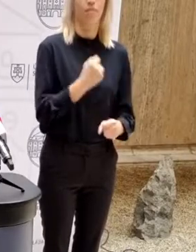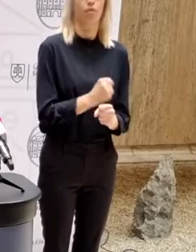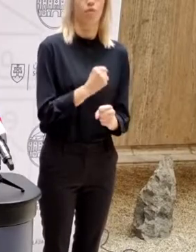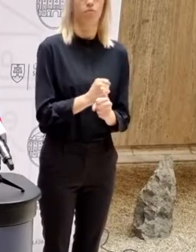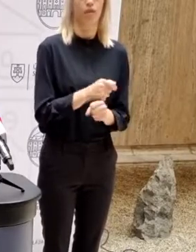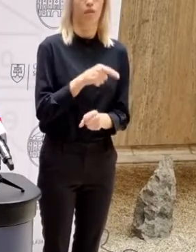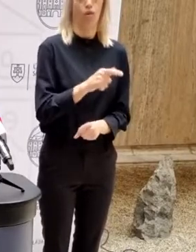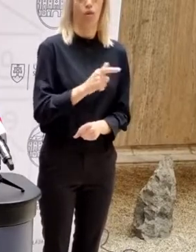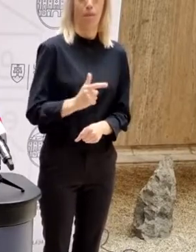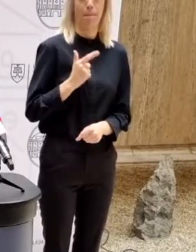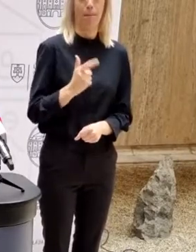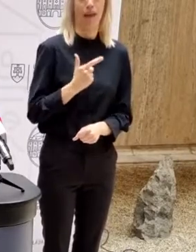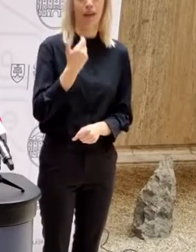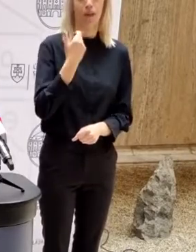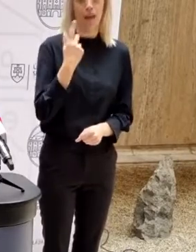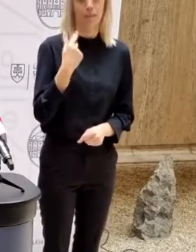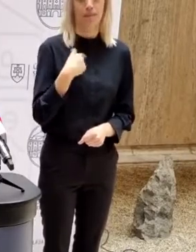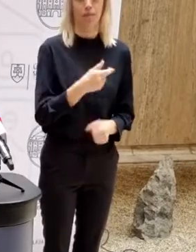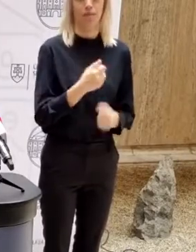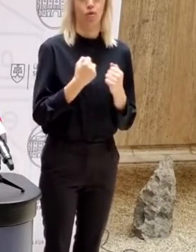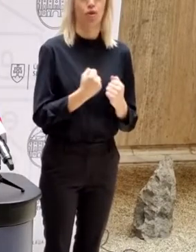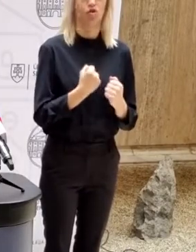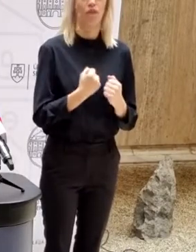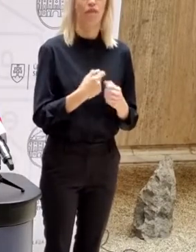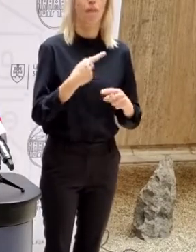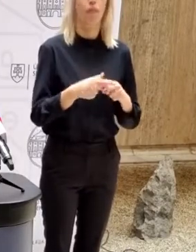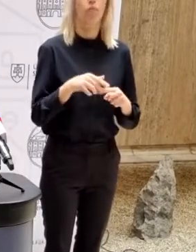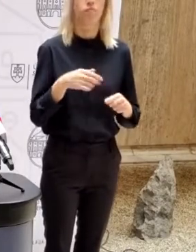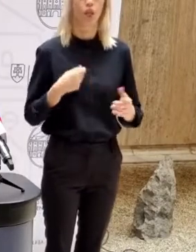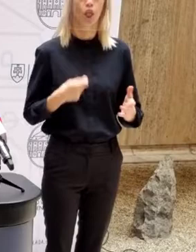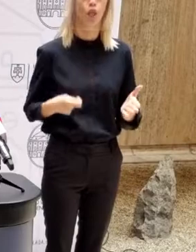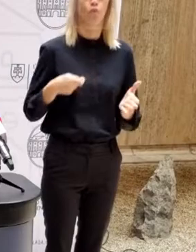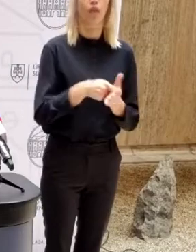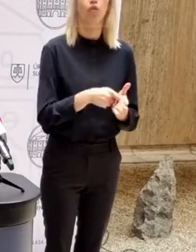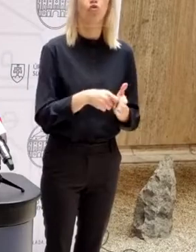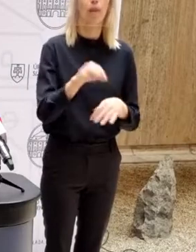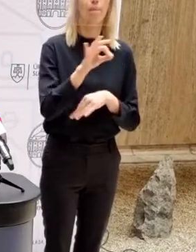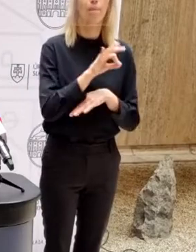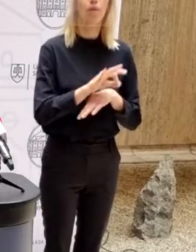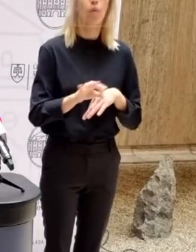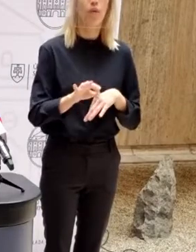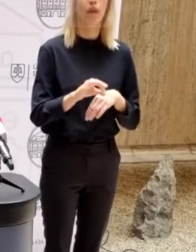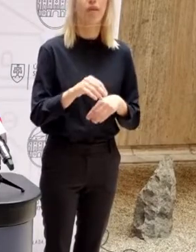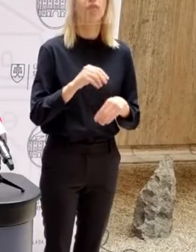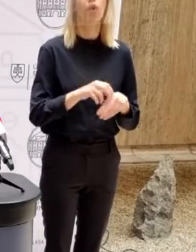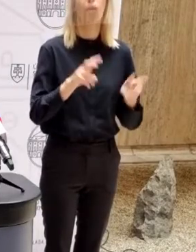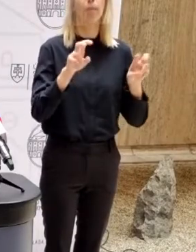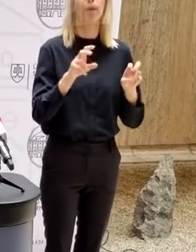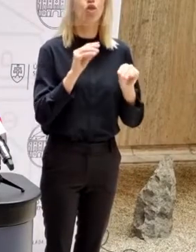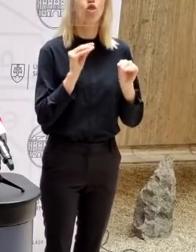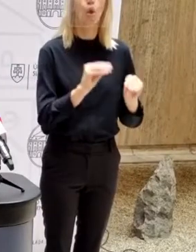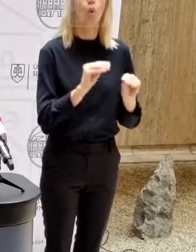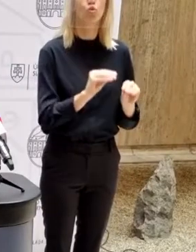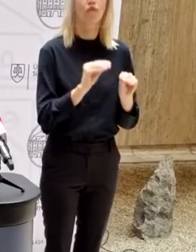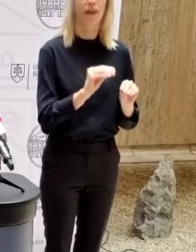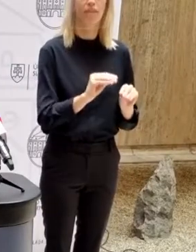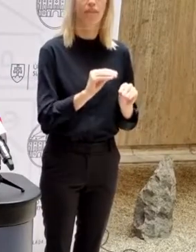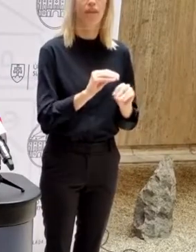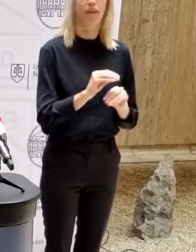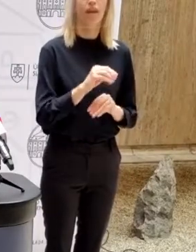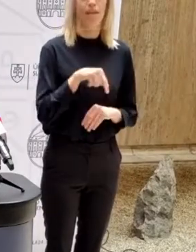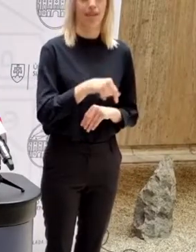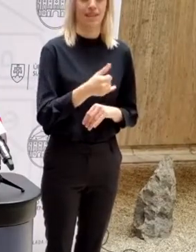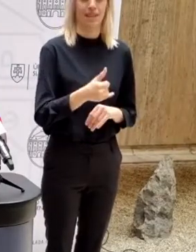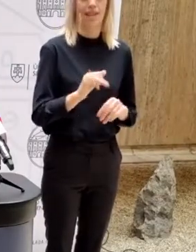že asi mladí ľudia dodržiavali. Plus máme ten dodatočný projekt, ktorý spúšťame v rámci, my tomu hovoríme, že doučovania, kde teraz